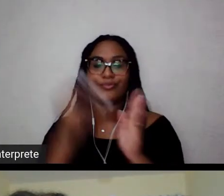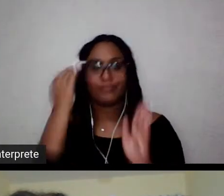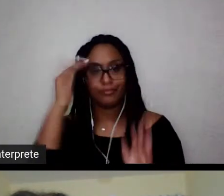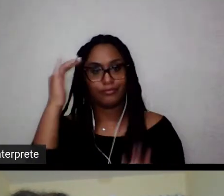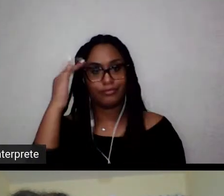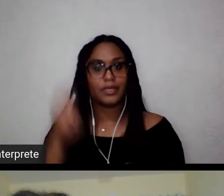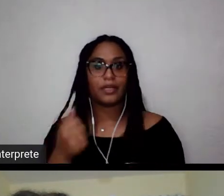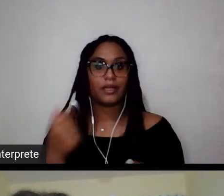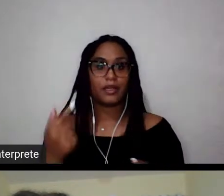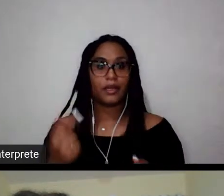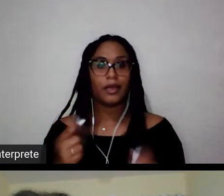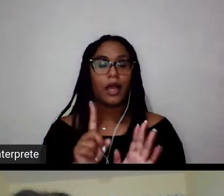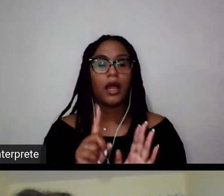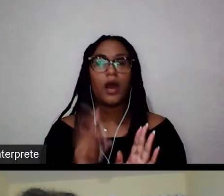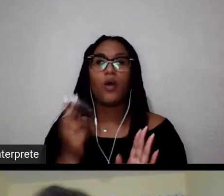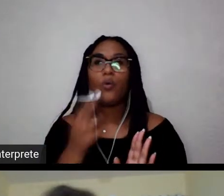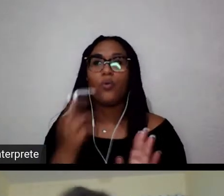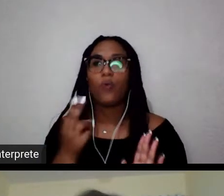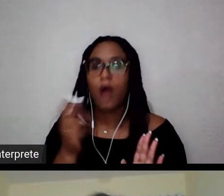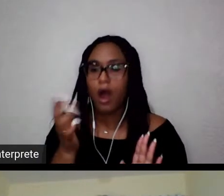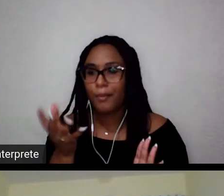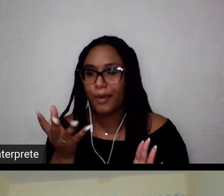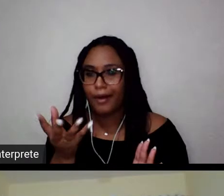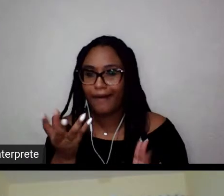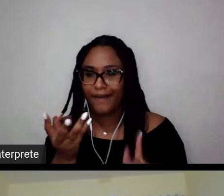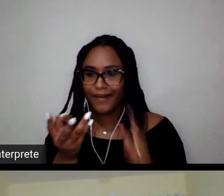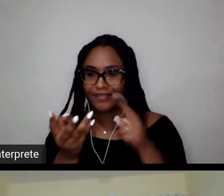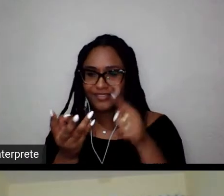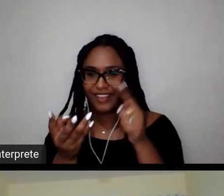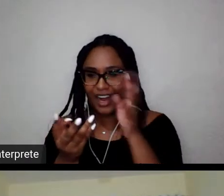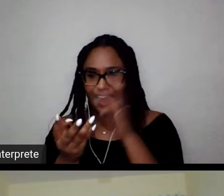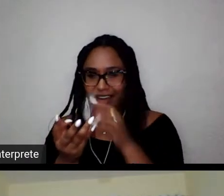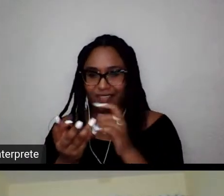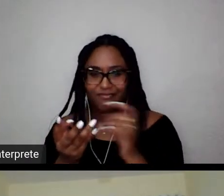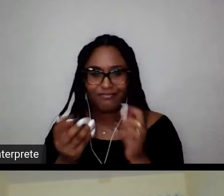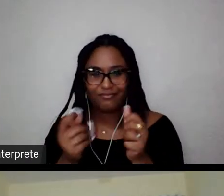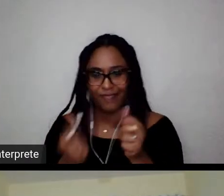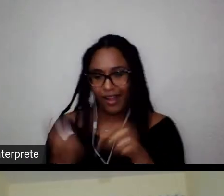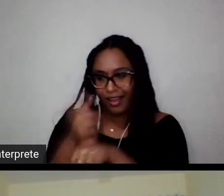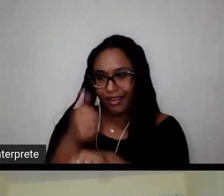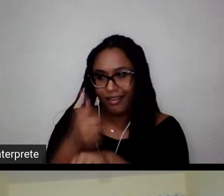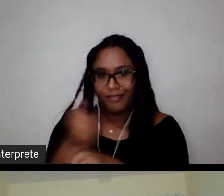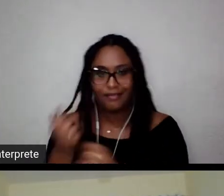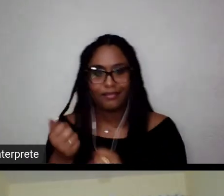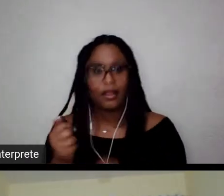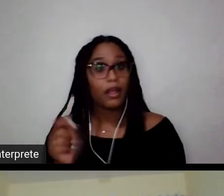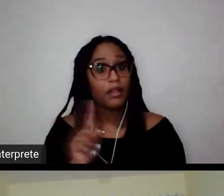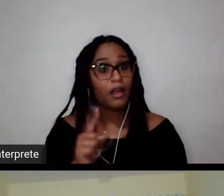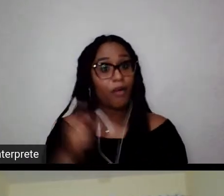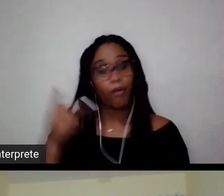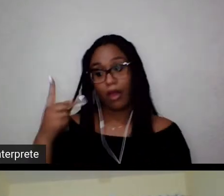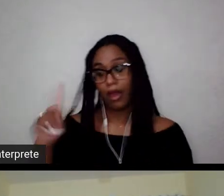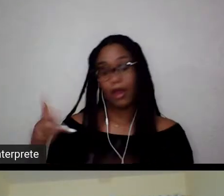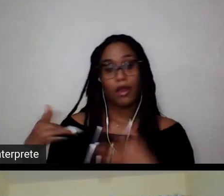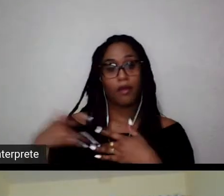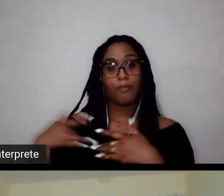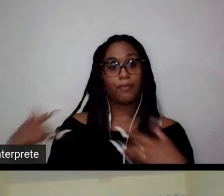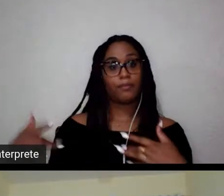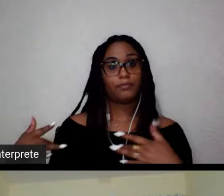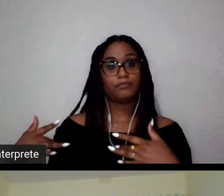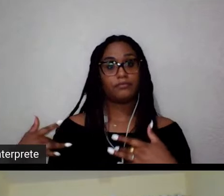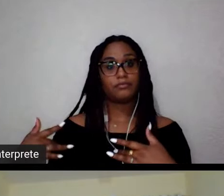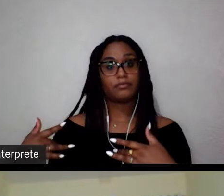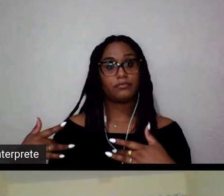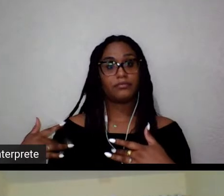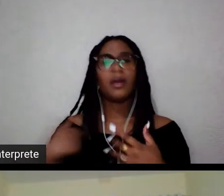maquiavélica da imagem do atleta, mas essa atitude espontânea que parte de atletas